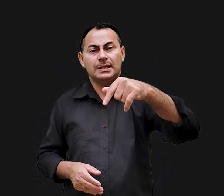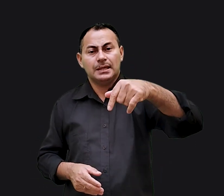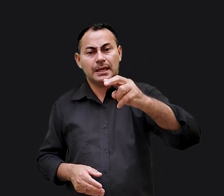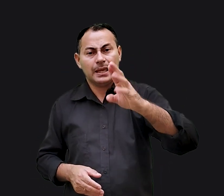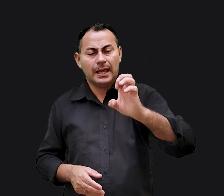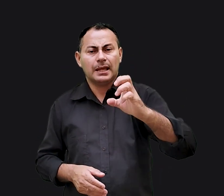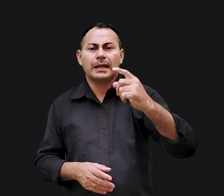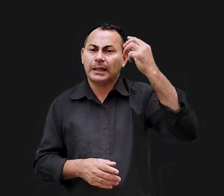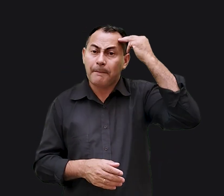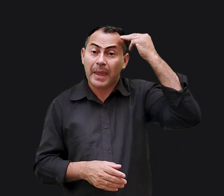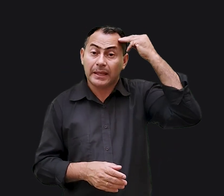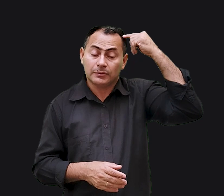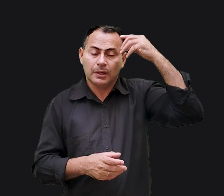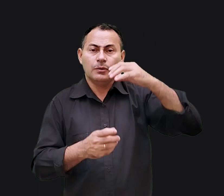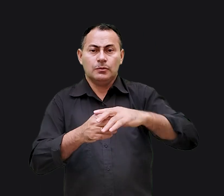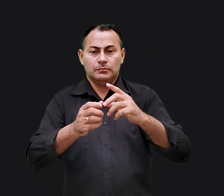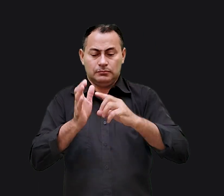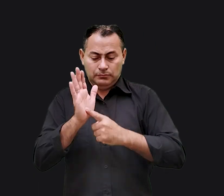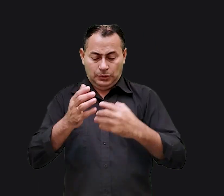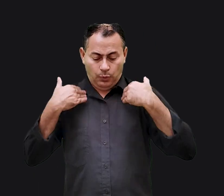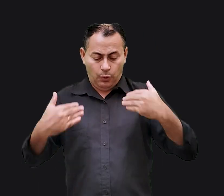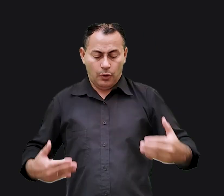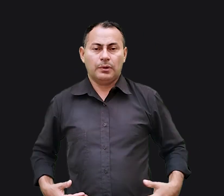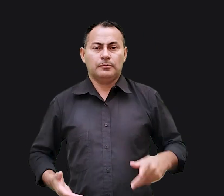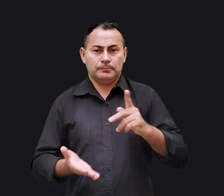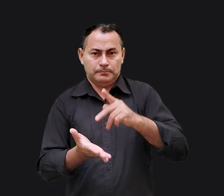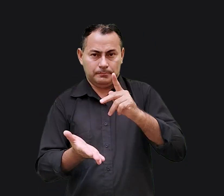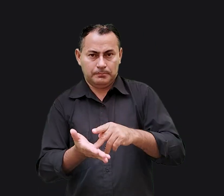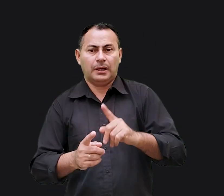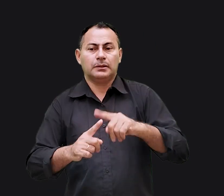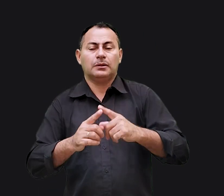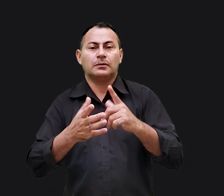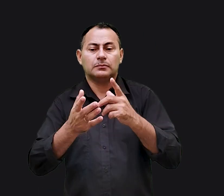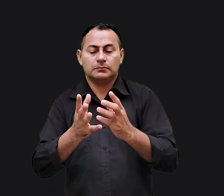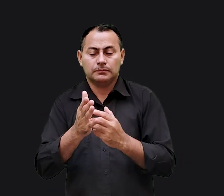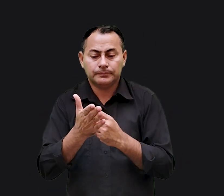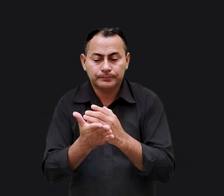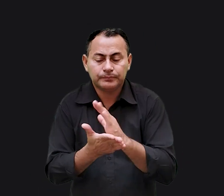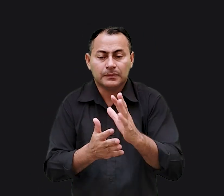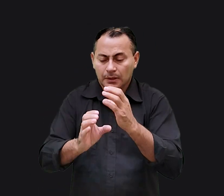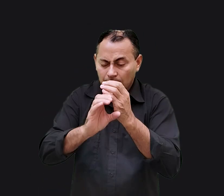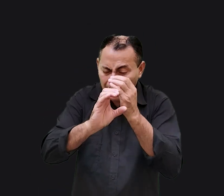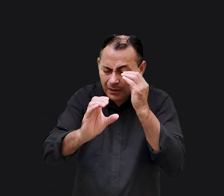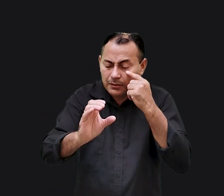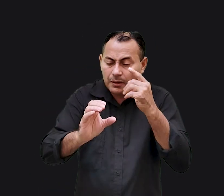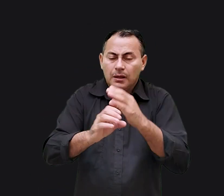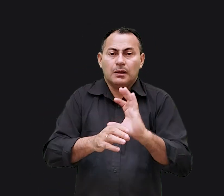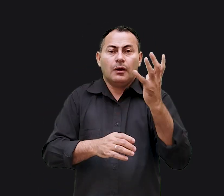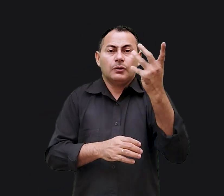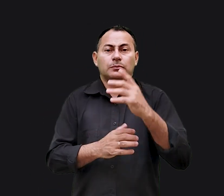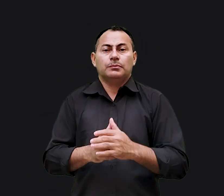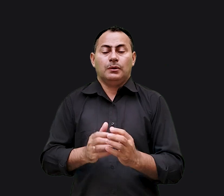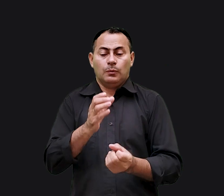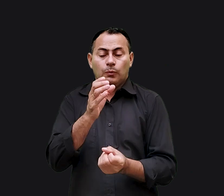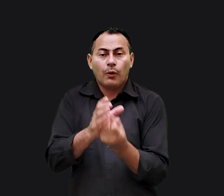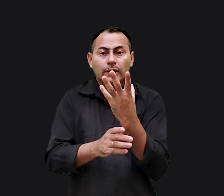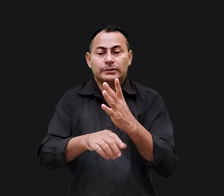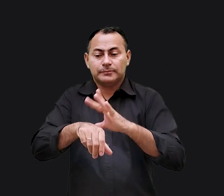Isso quer dizer que os sintomas podem estar no corpo e serem bem reais, mas quando os resultados dos exames chegam, a causa ou